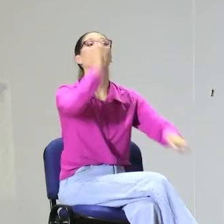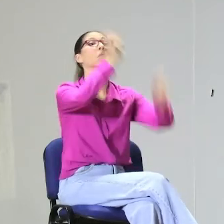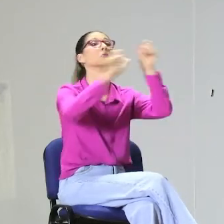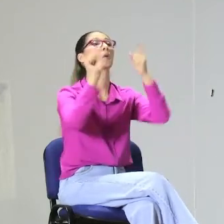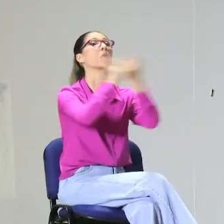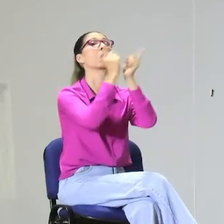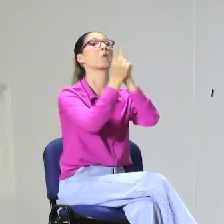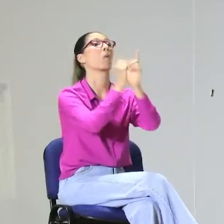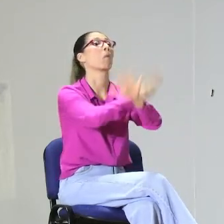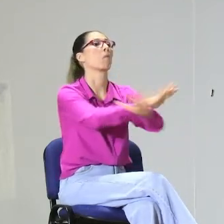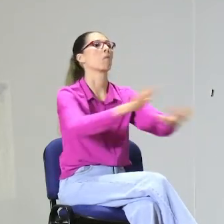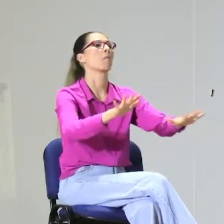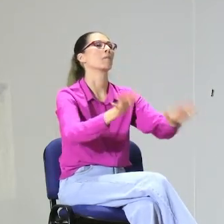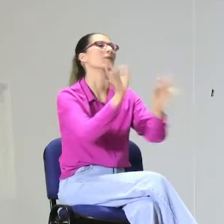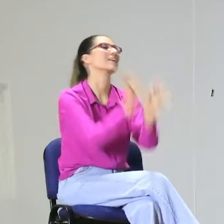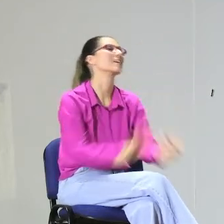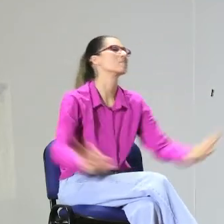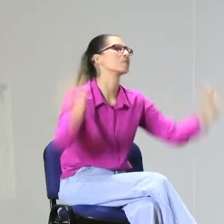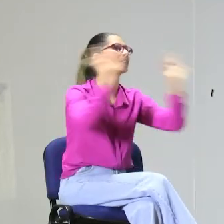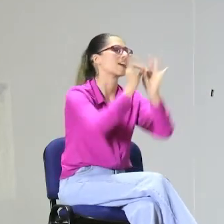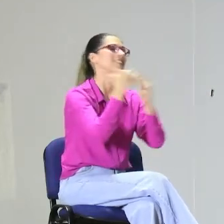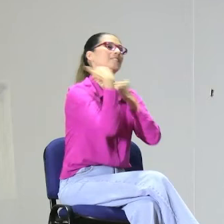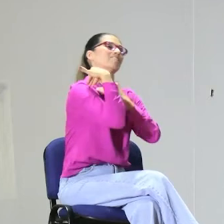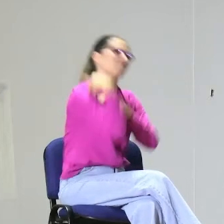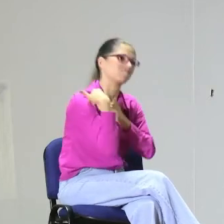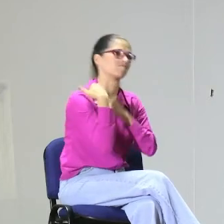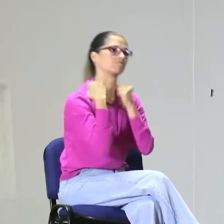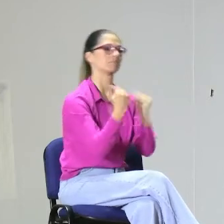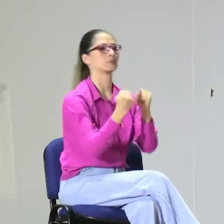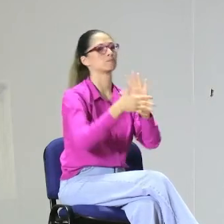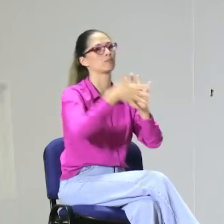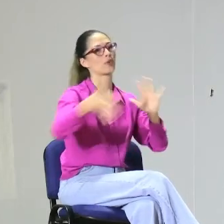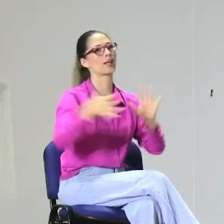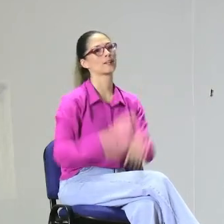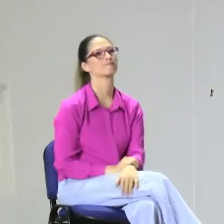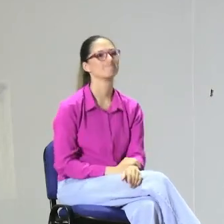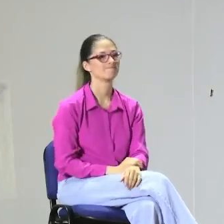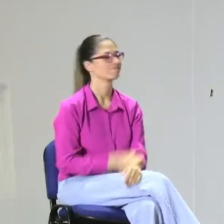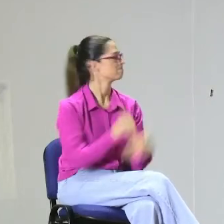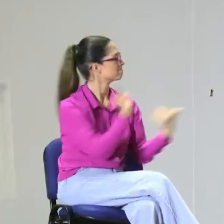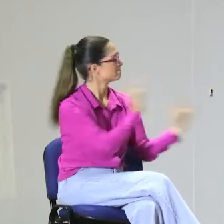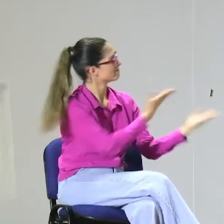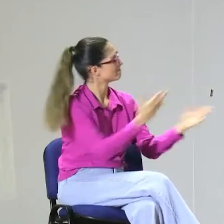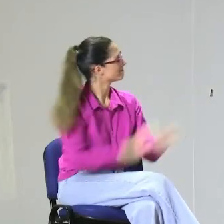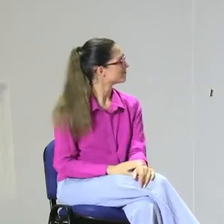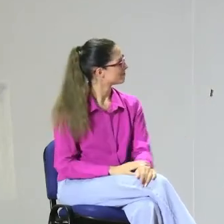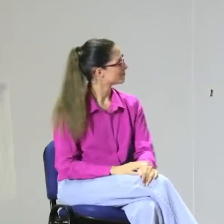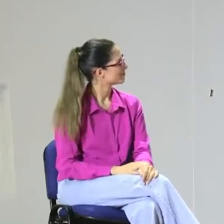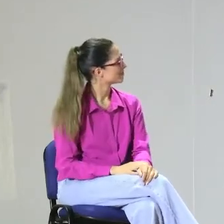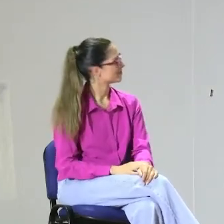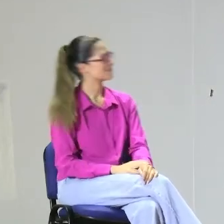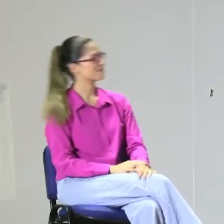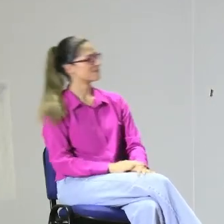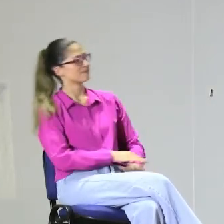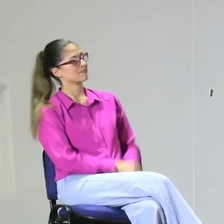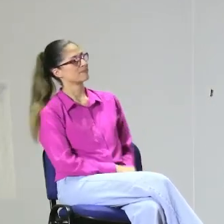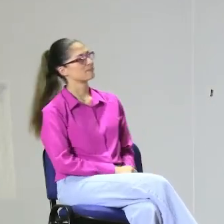la comunidad sorda. No participan de encuentros con sus pares. Entonces, es importante que el modelo